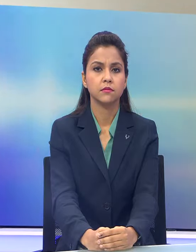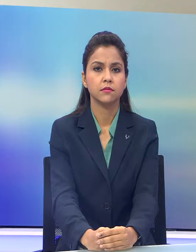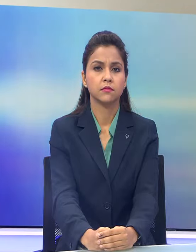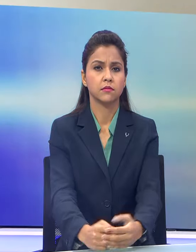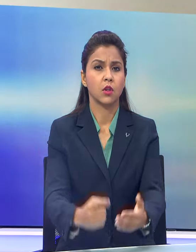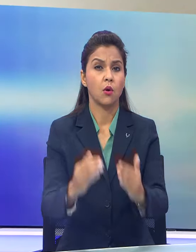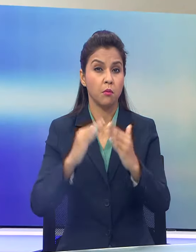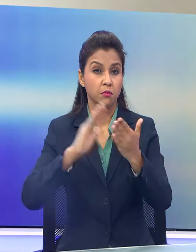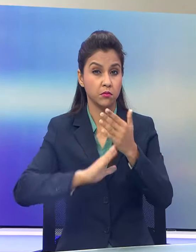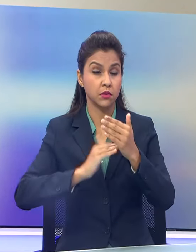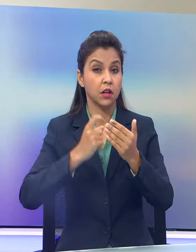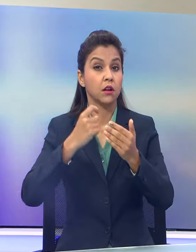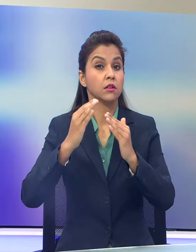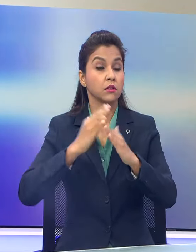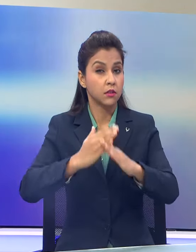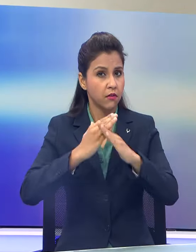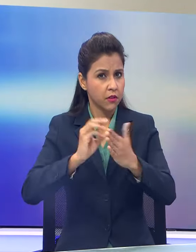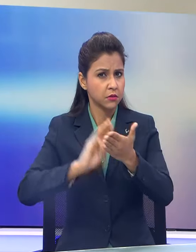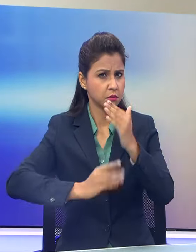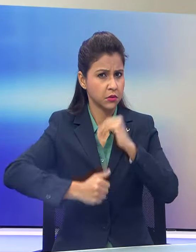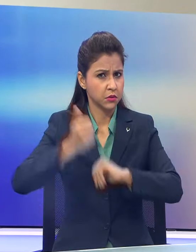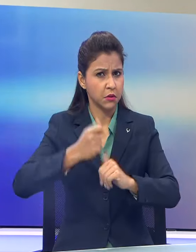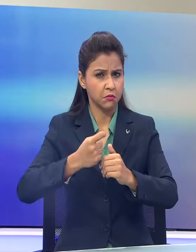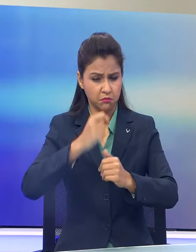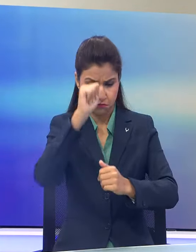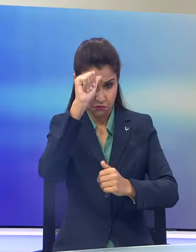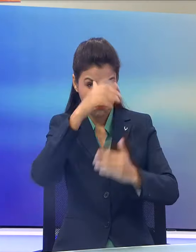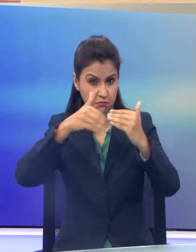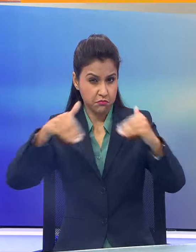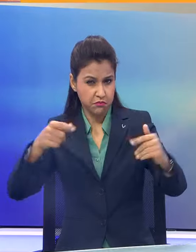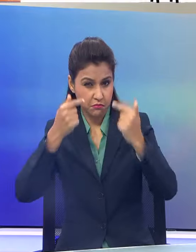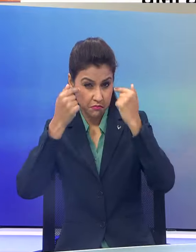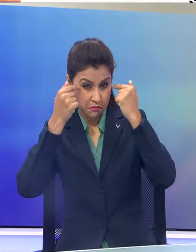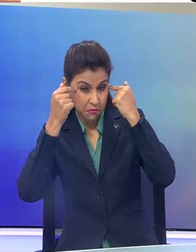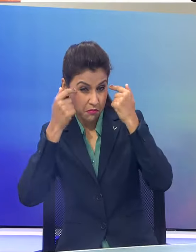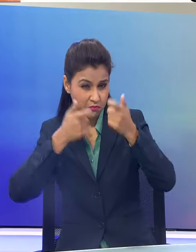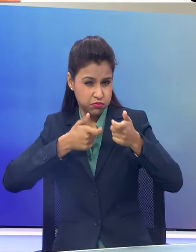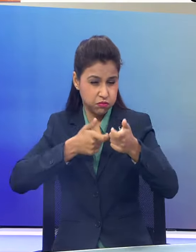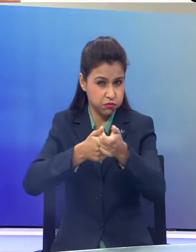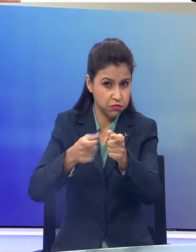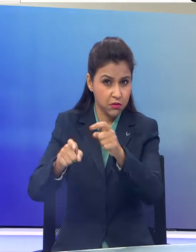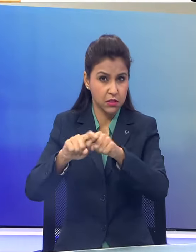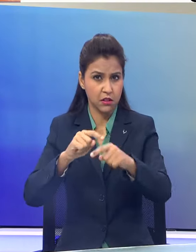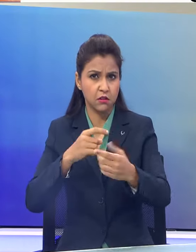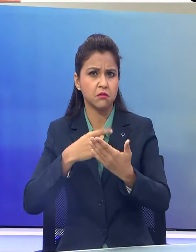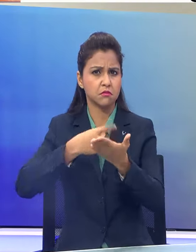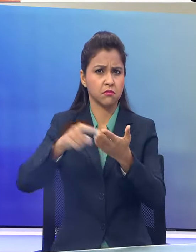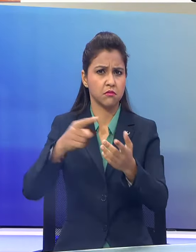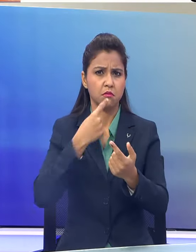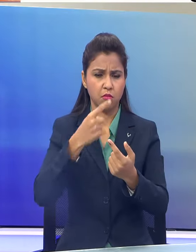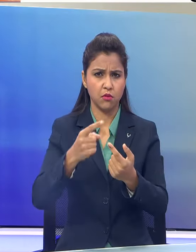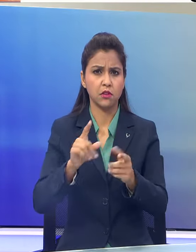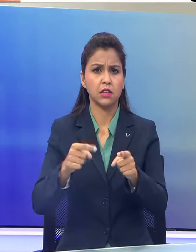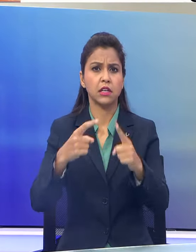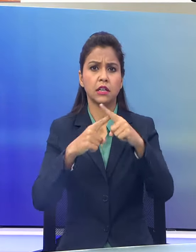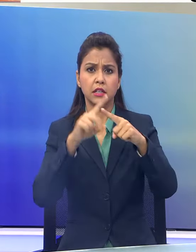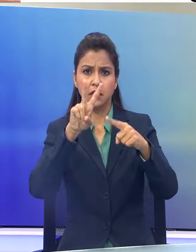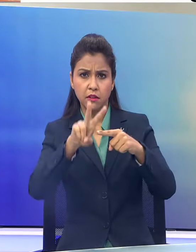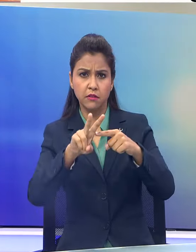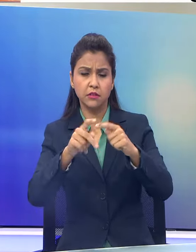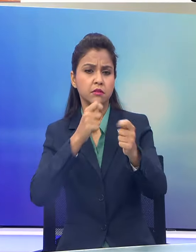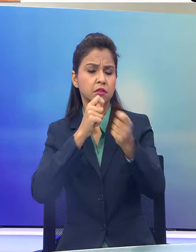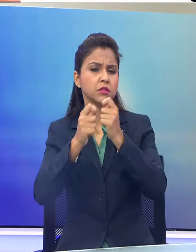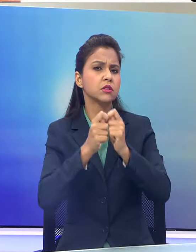रक्षा मंत्री राजनाज सिंग ने भारतिये सीमा में चीनी घुसपैट के विपक्ष के आरोपों को खारिच किया है एक टीवी चानल को दिये